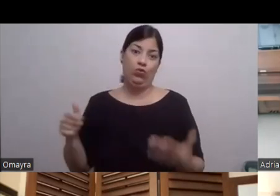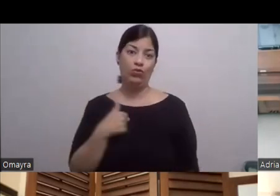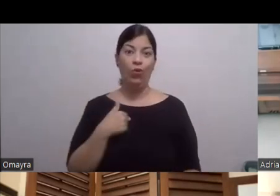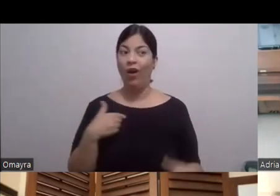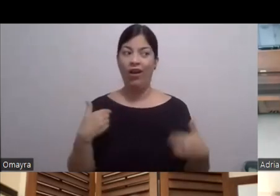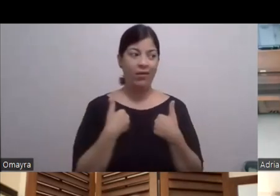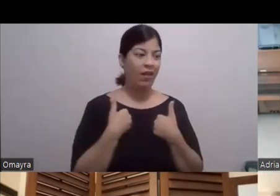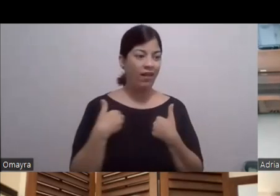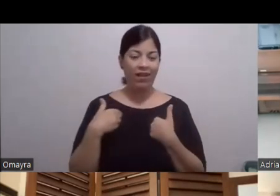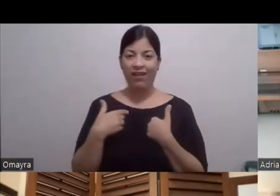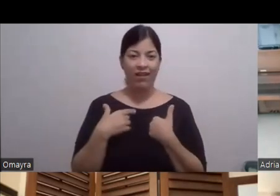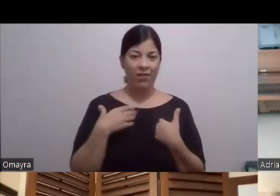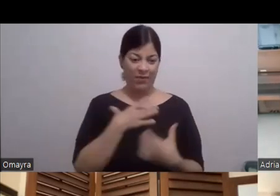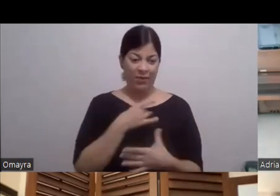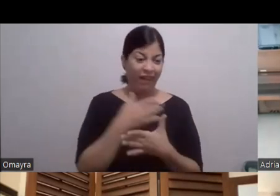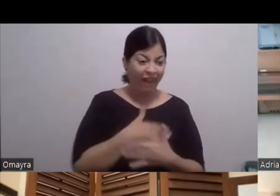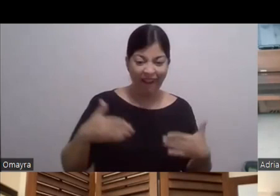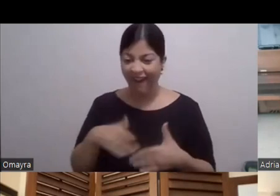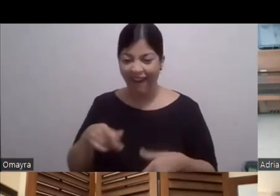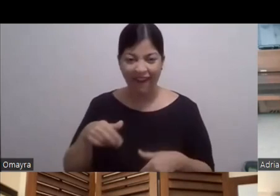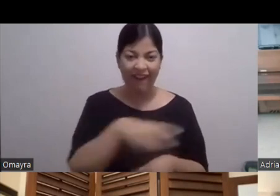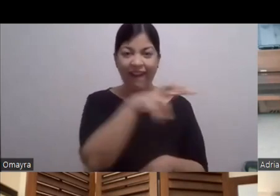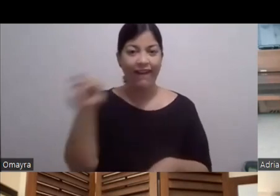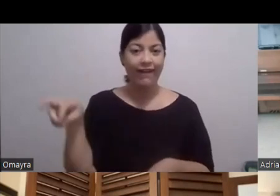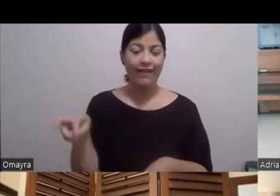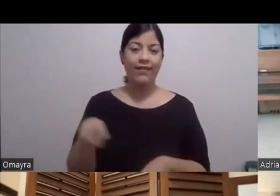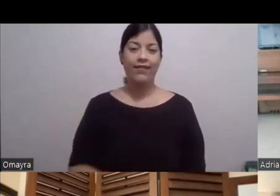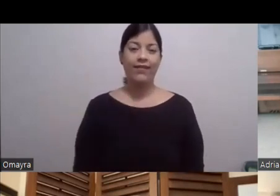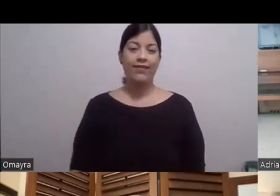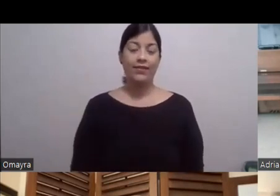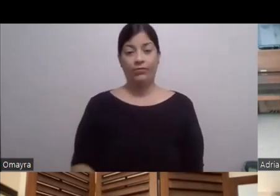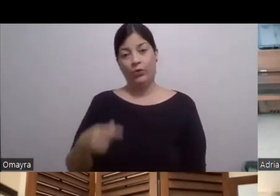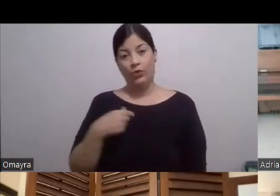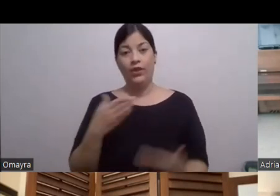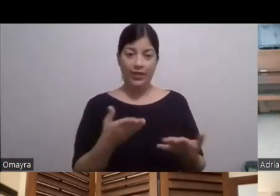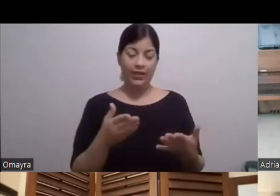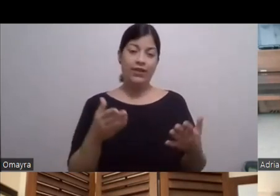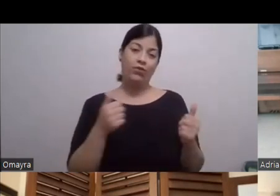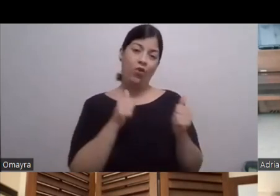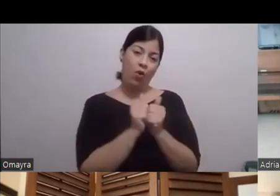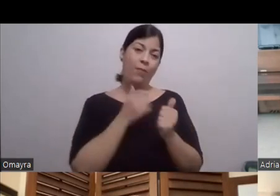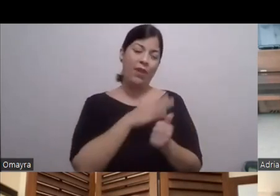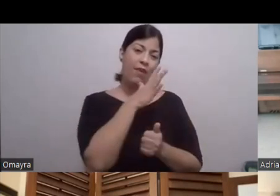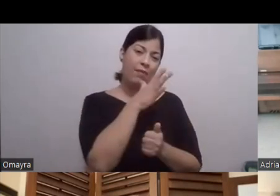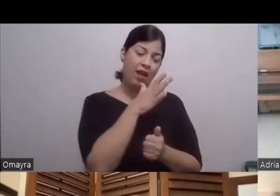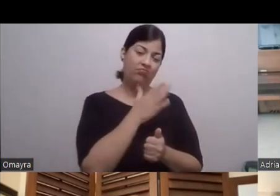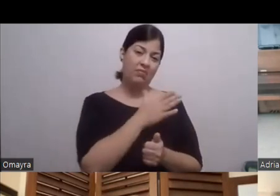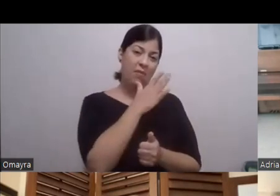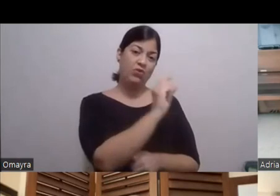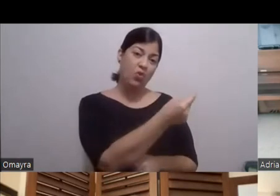Porque aquí en Río Hondo Donde estaba Mira también por otro lado Estaba con mi mamá Que estaba sola Mi hermano vive cerca Pero con la pandemia No